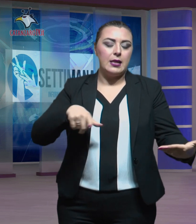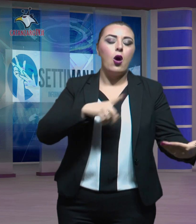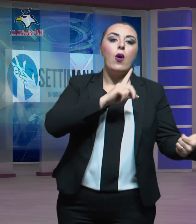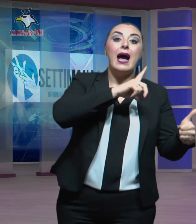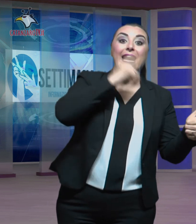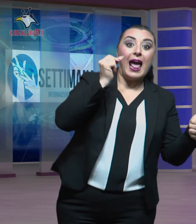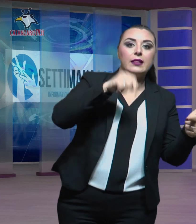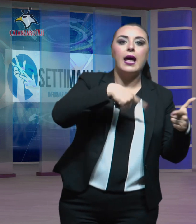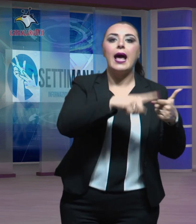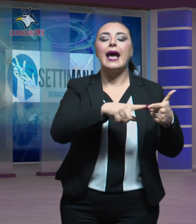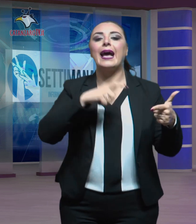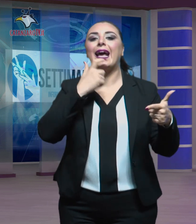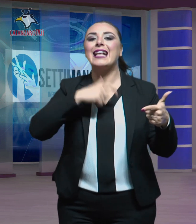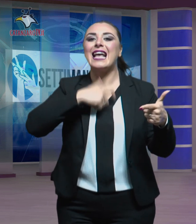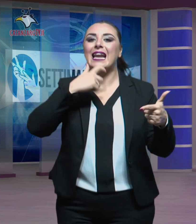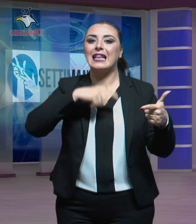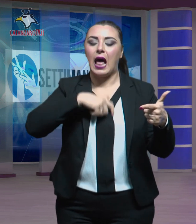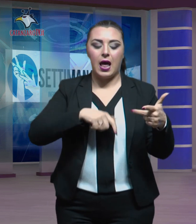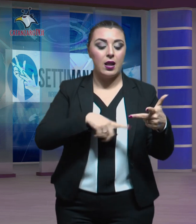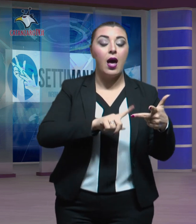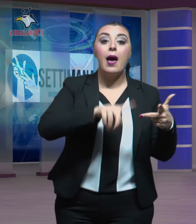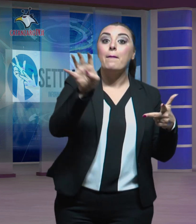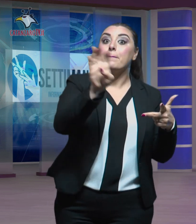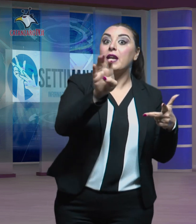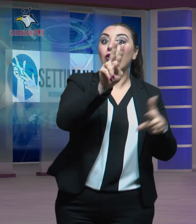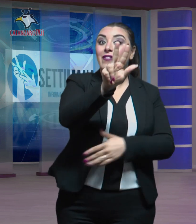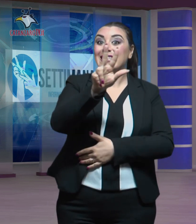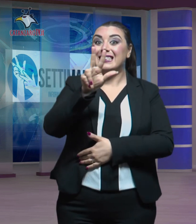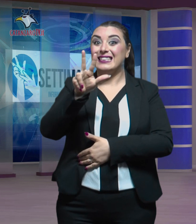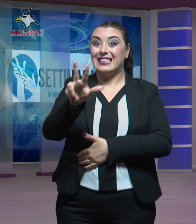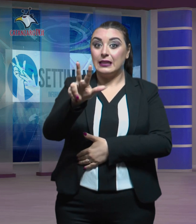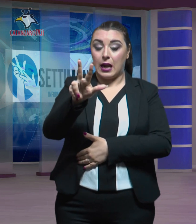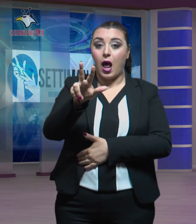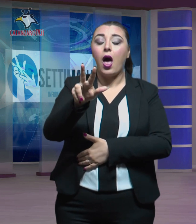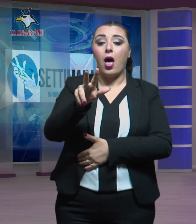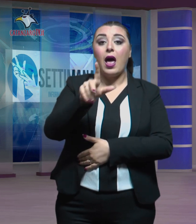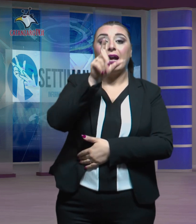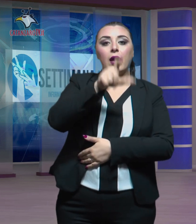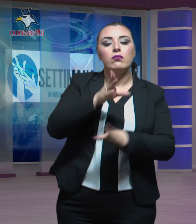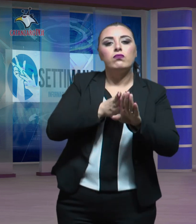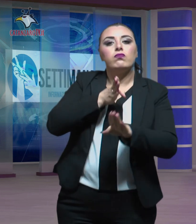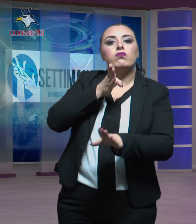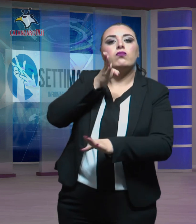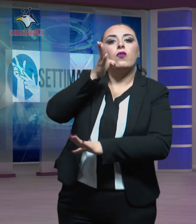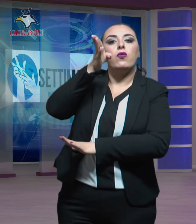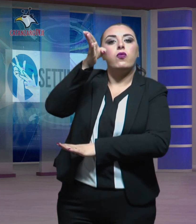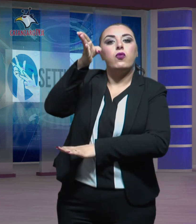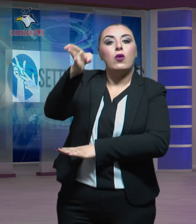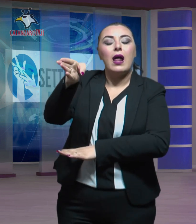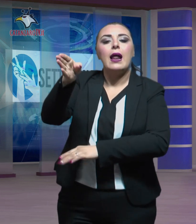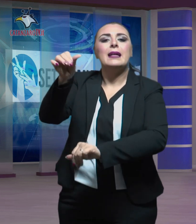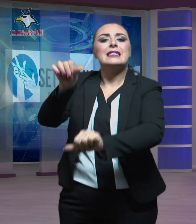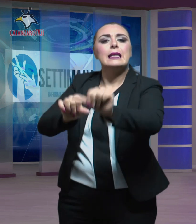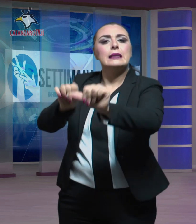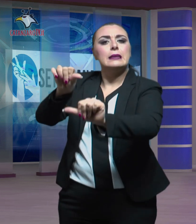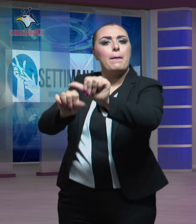Mentre mercoledì 23, le Aquile saranno impegnate nel turno